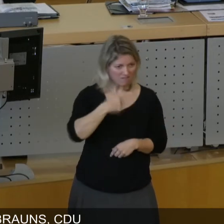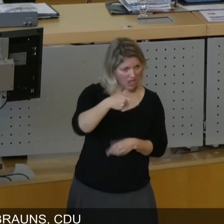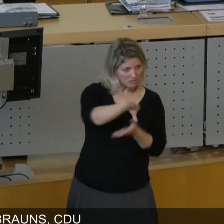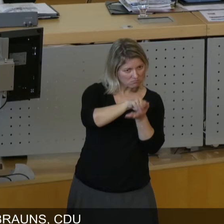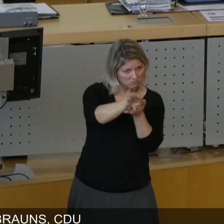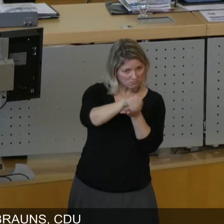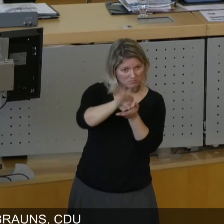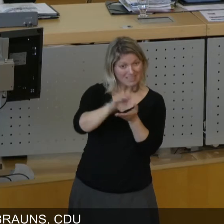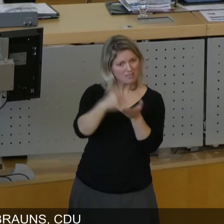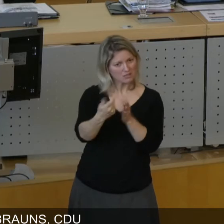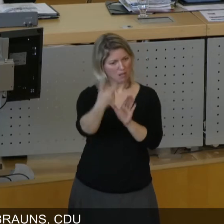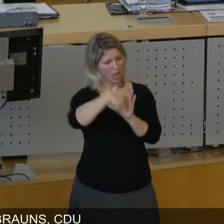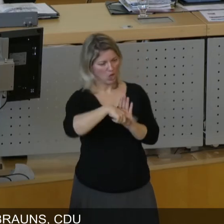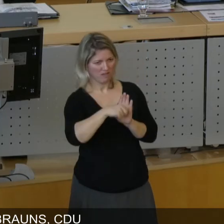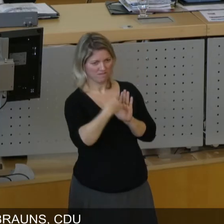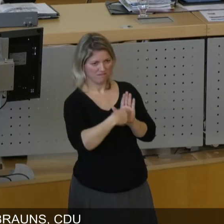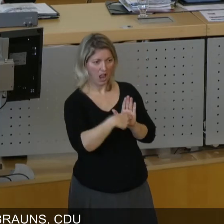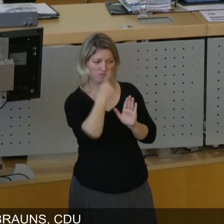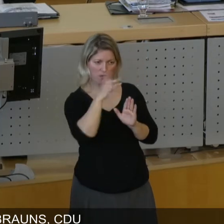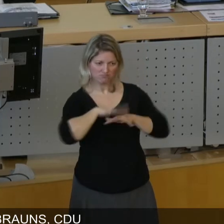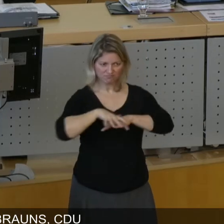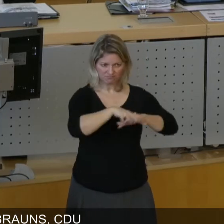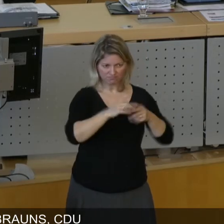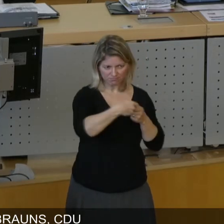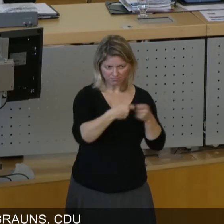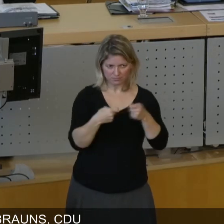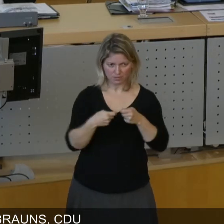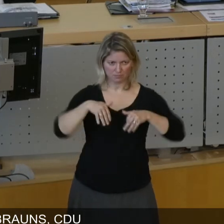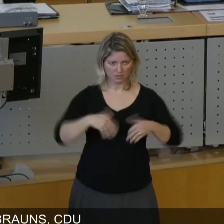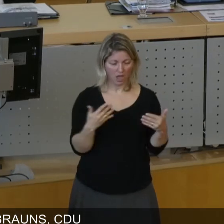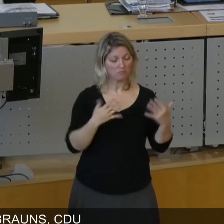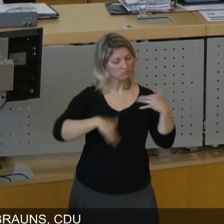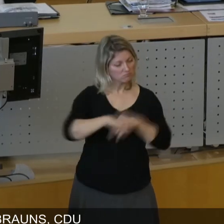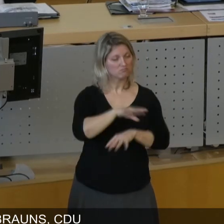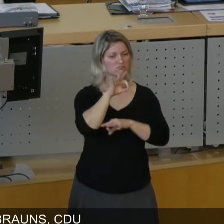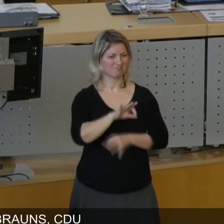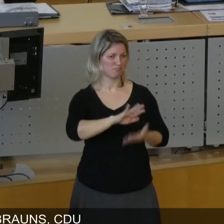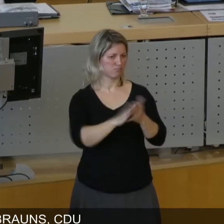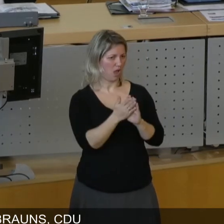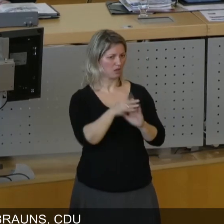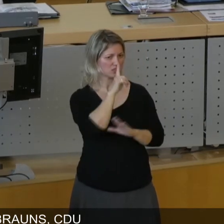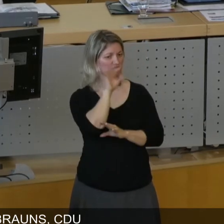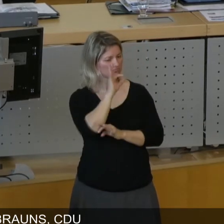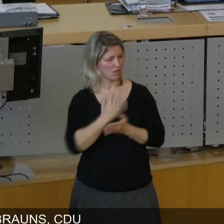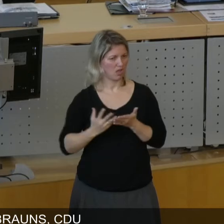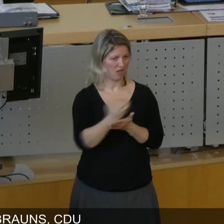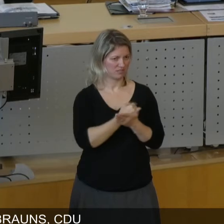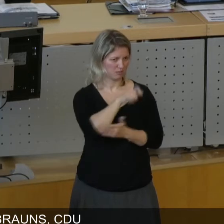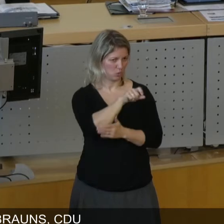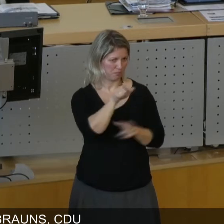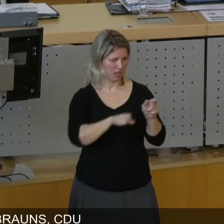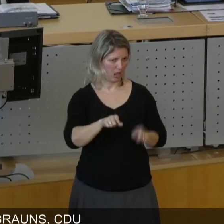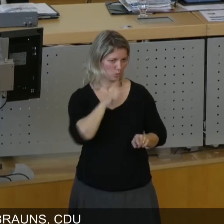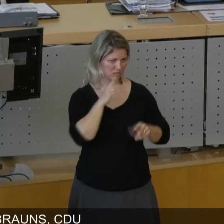werden sie nämlich gewählt, weil sie vernetzt sind. Und hier findet die praktische und effiziente Bürgerbeteiligung statt und das sollte nach